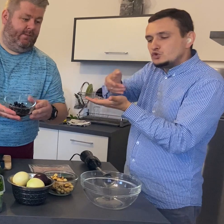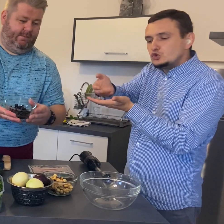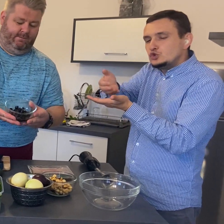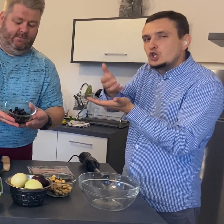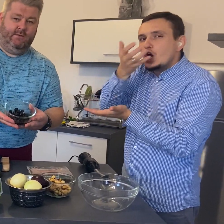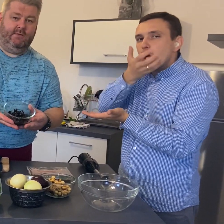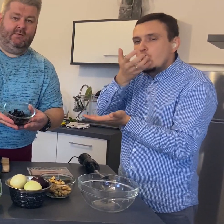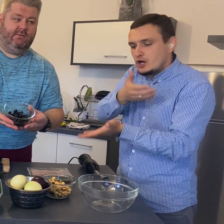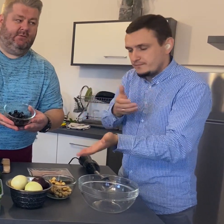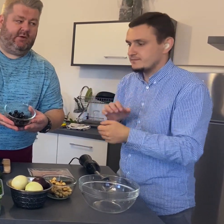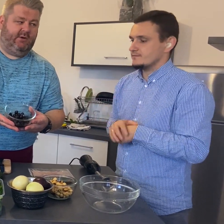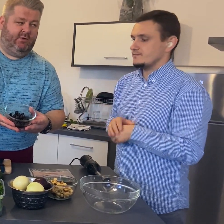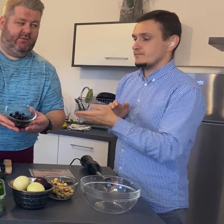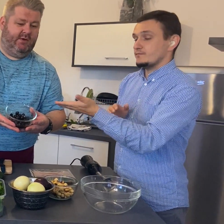Czarne oliwki.